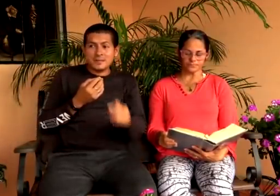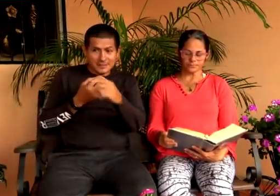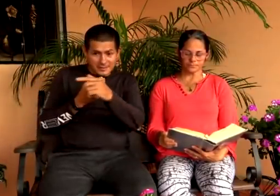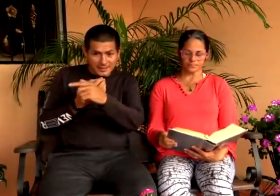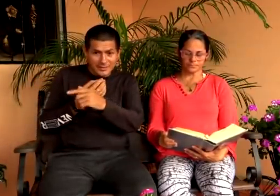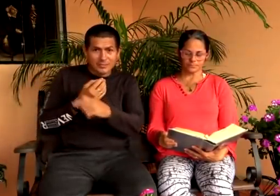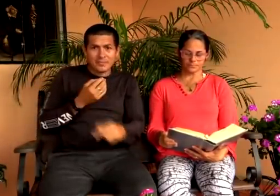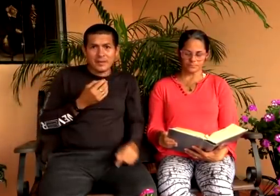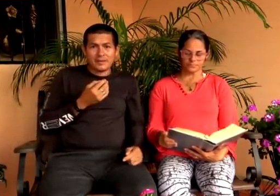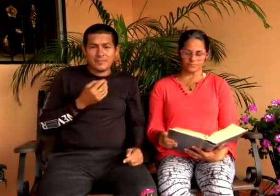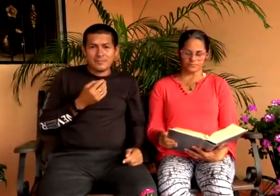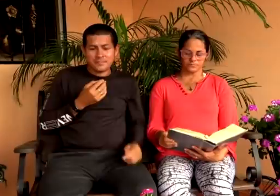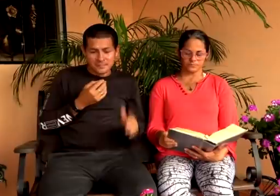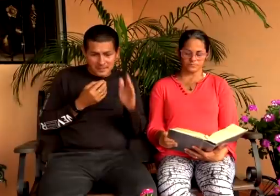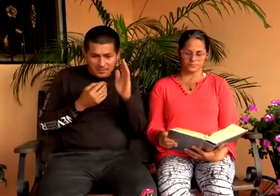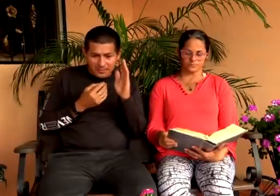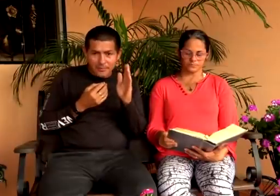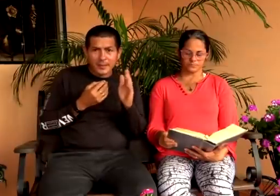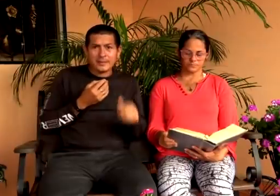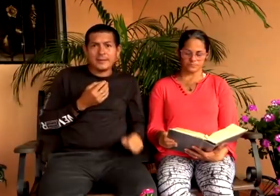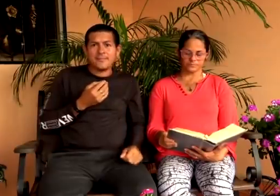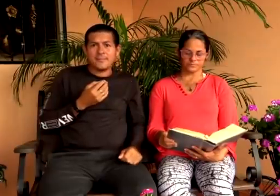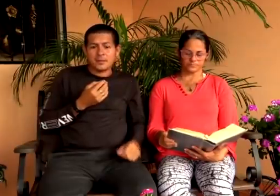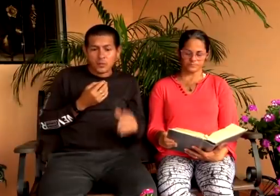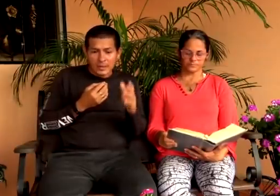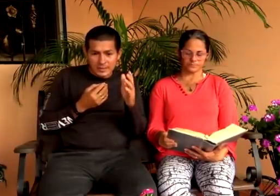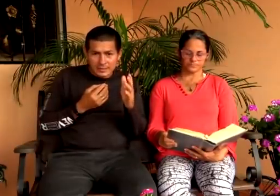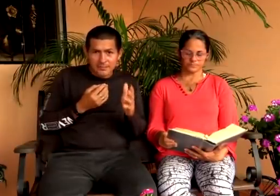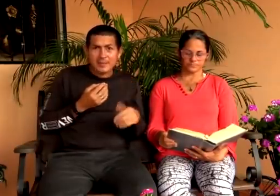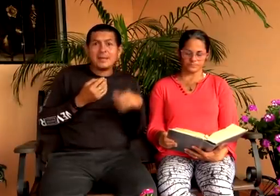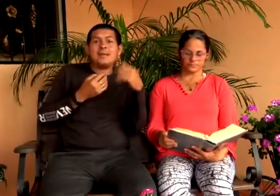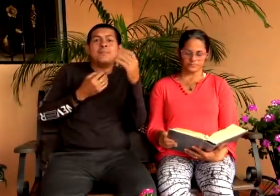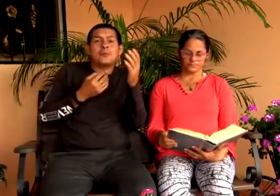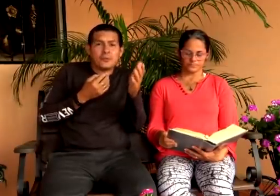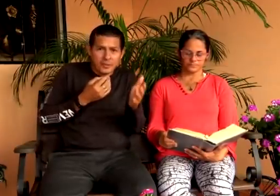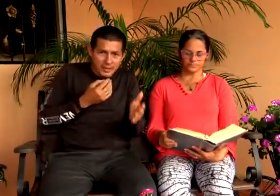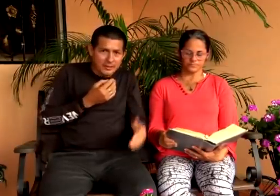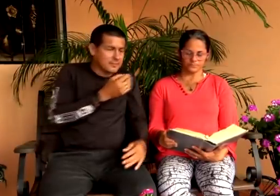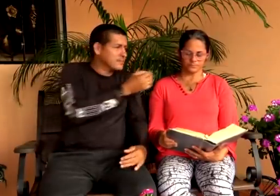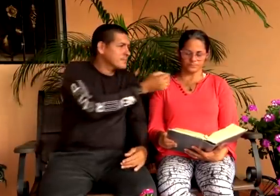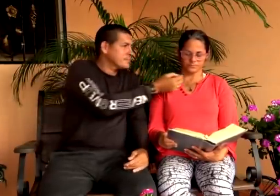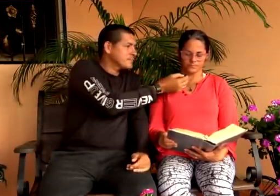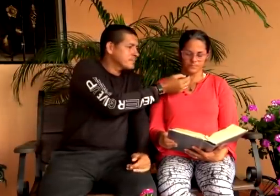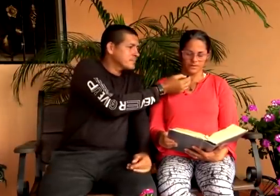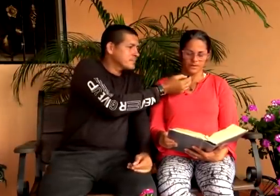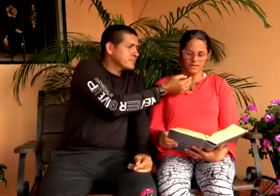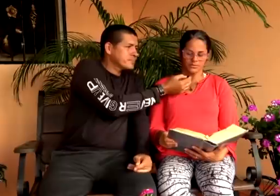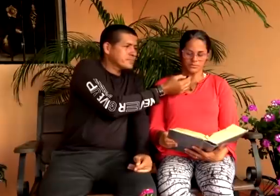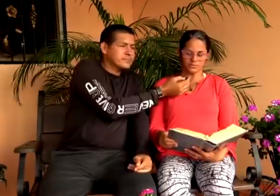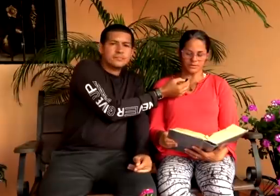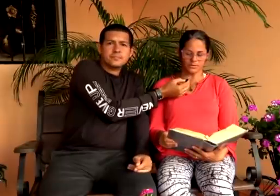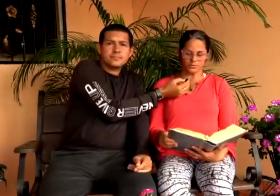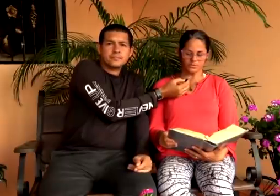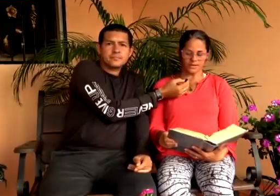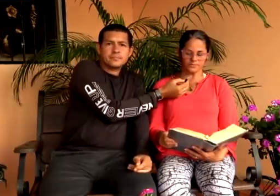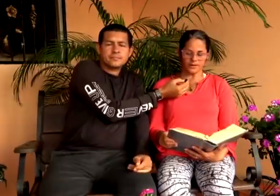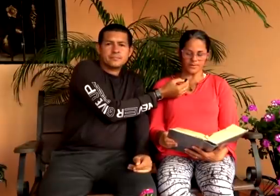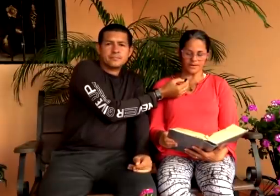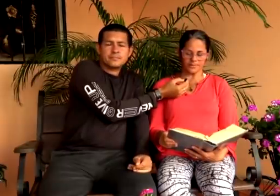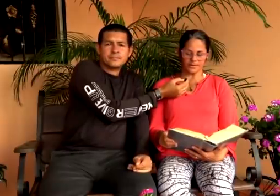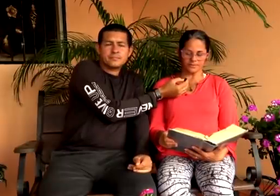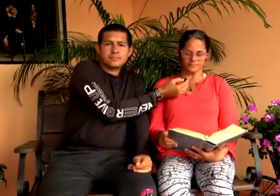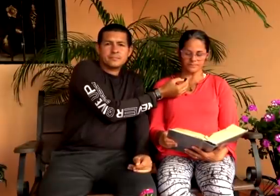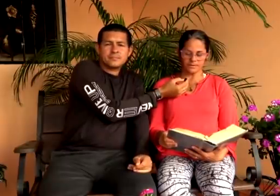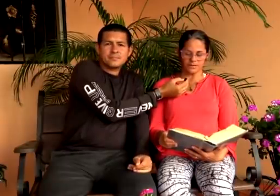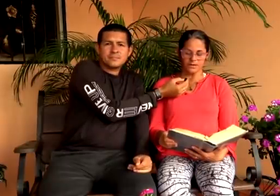Es decir, tienen un padre. Ya vamos para allá. ¿Cuál es ese padre y por qué? Ellos le cortaron